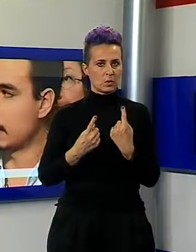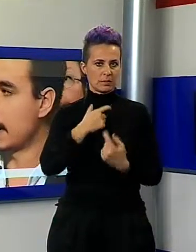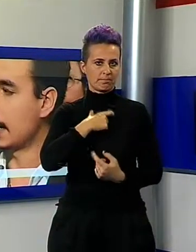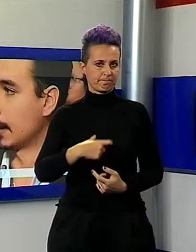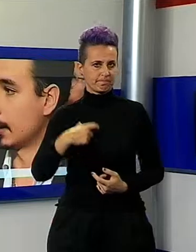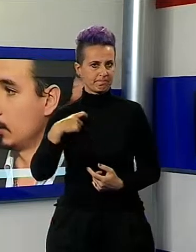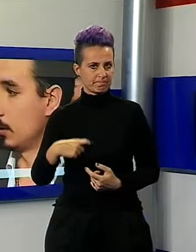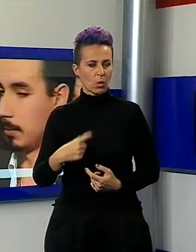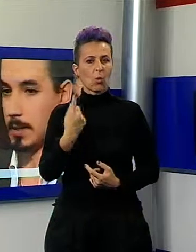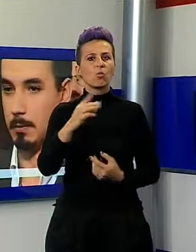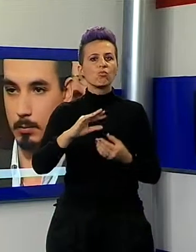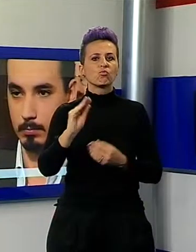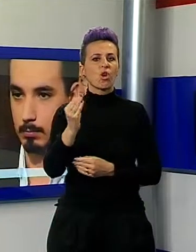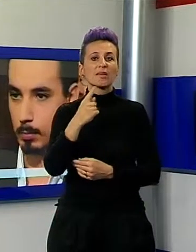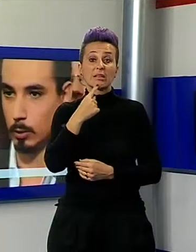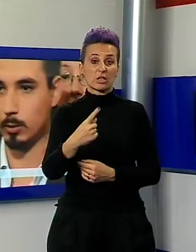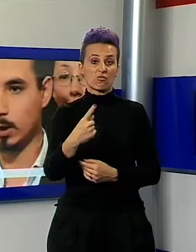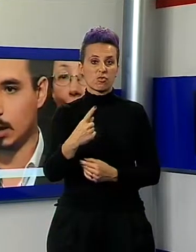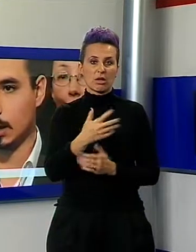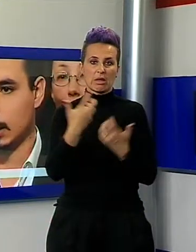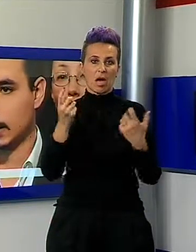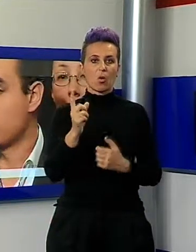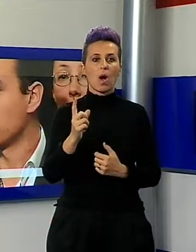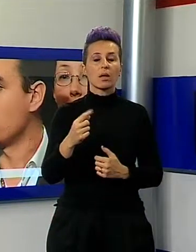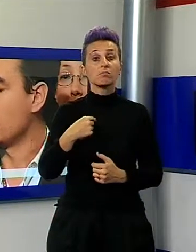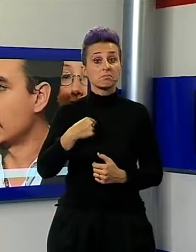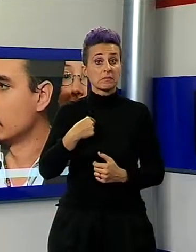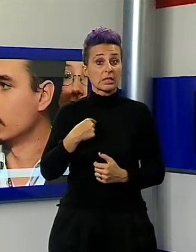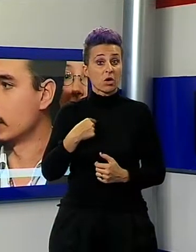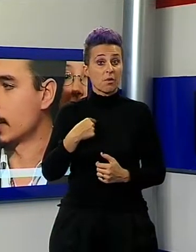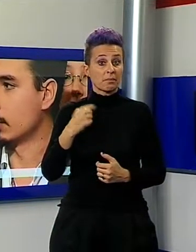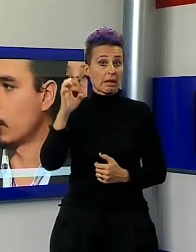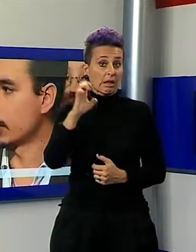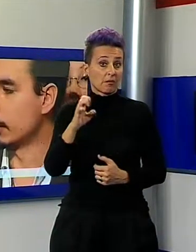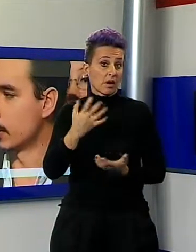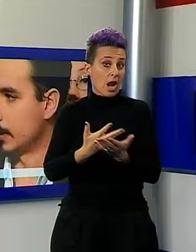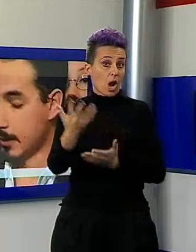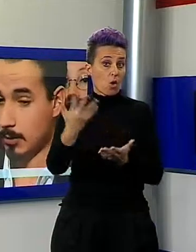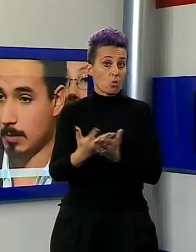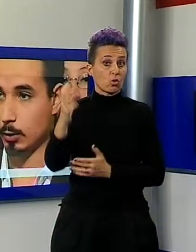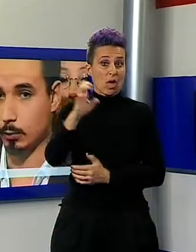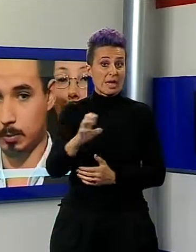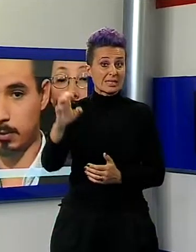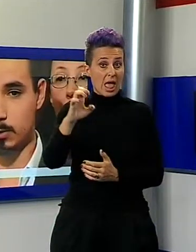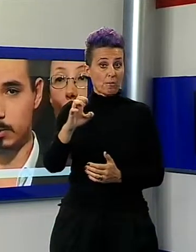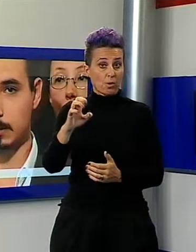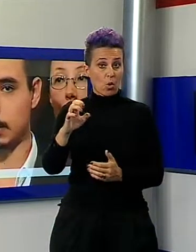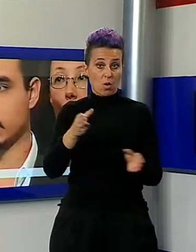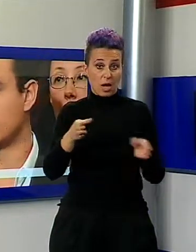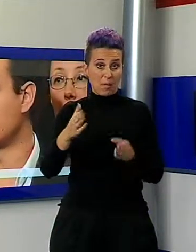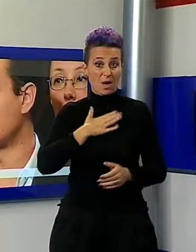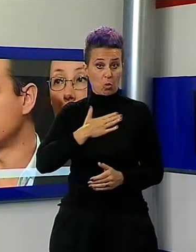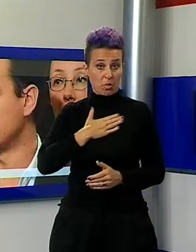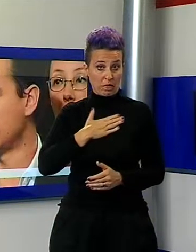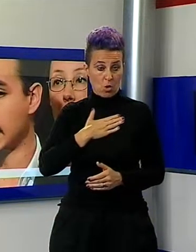ben espresso da un giovane lavoratore. Porto l'esempio del mio reparto, dove c'è stato un forte dimanzionamento dovuto proprio allo